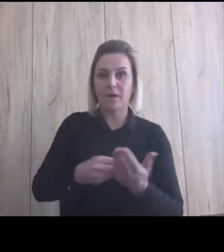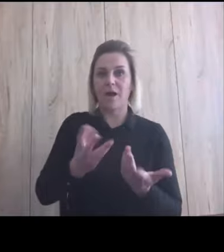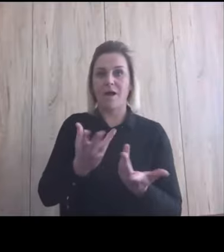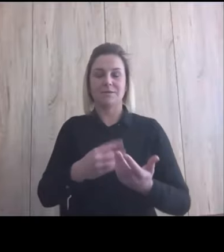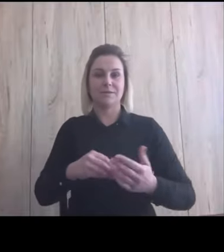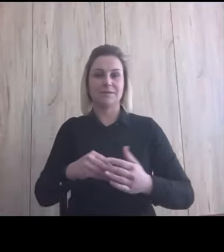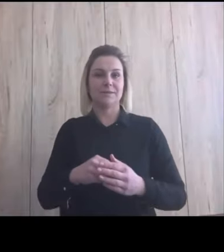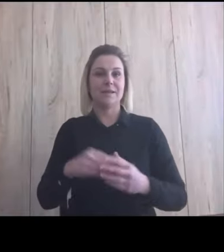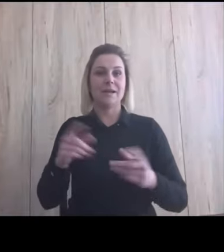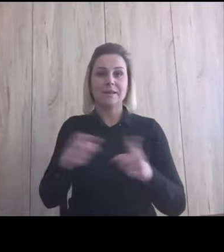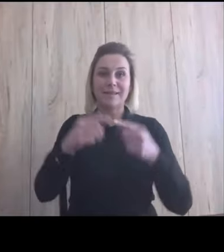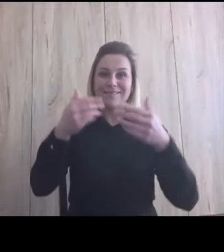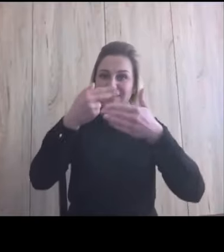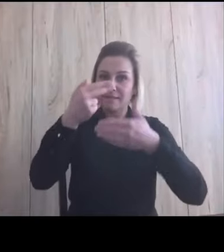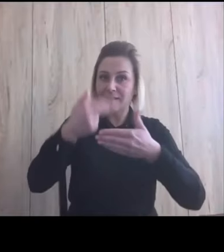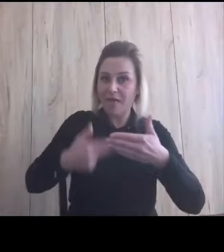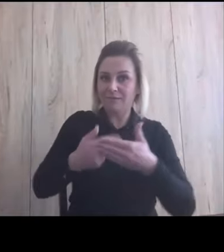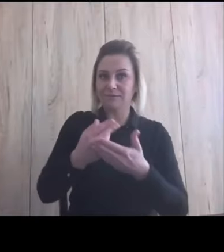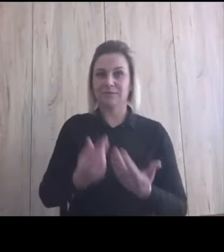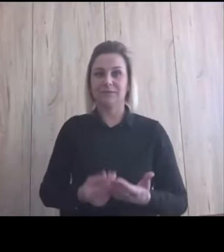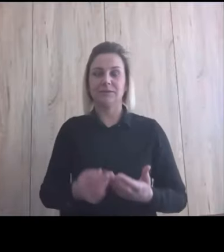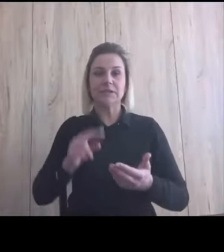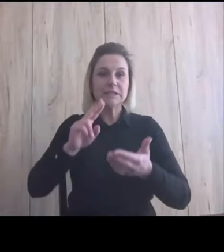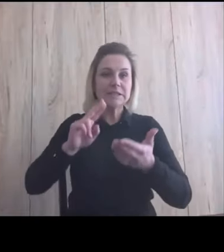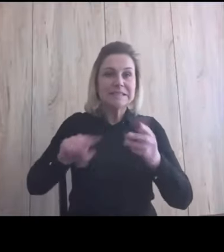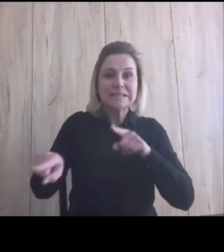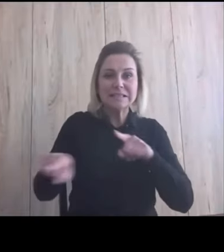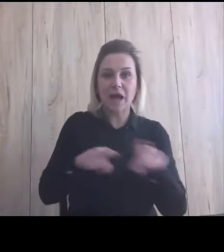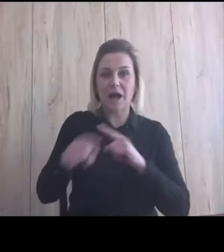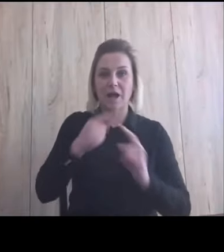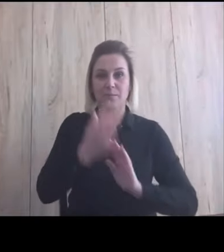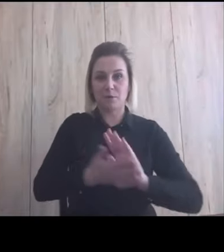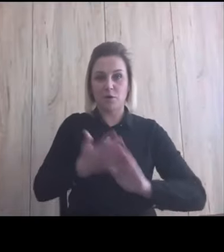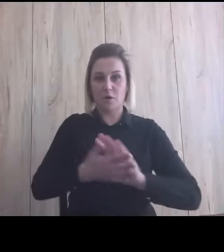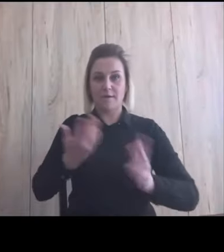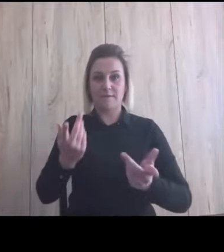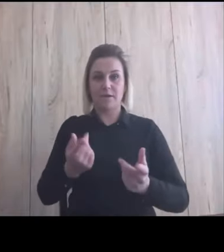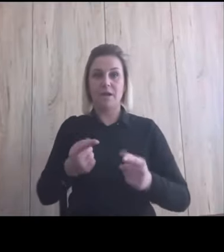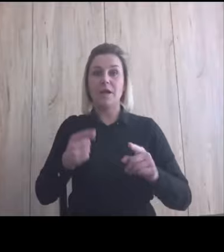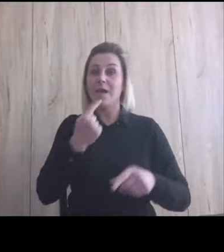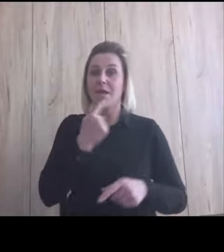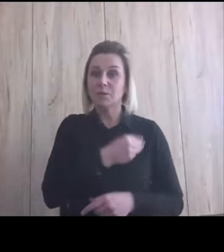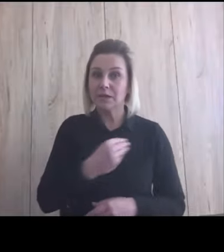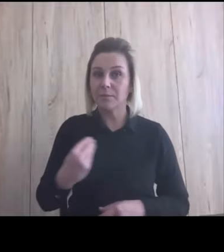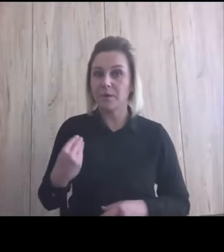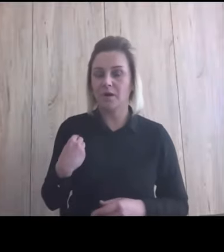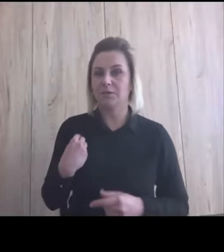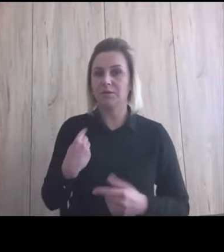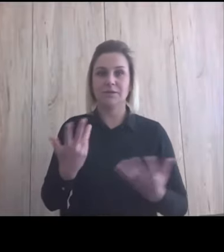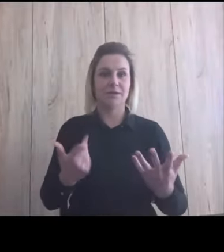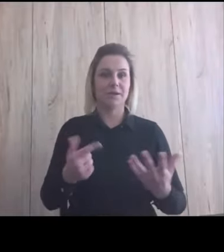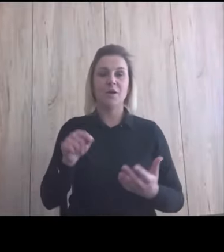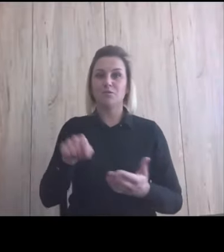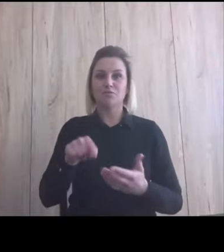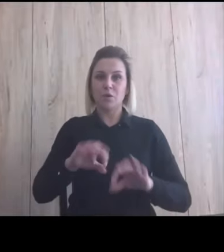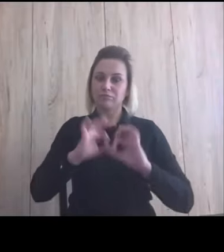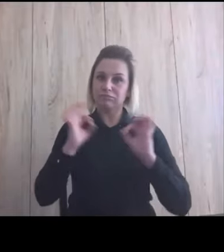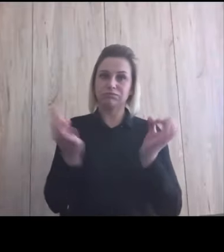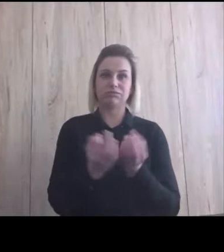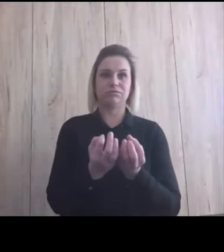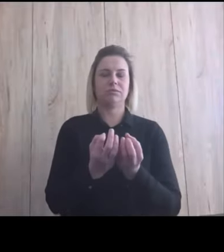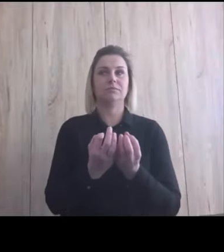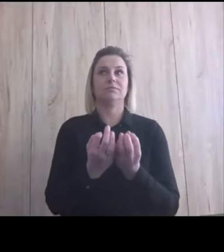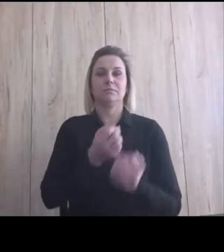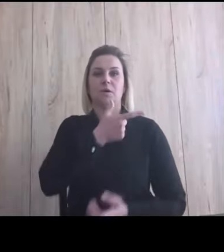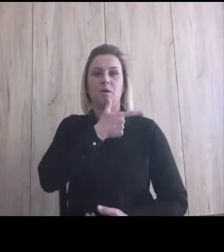przepracowuje tekst, przepracowuje znak migowy, przepracowuje język polski. jest w ogóle wow, nie?